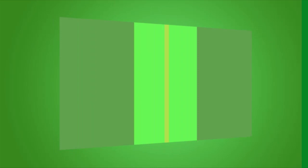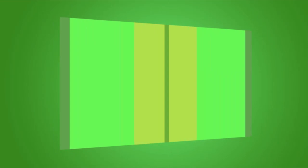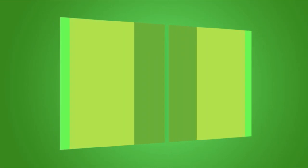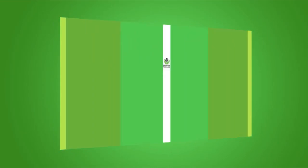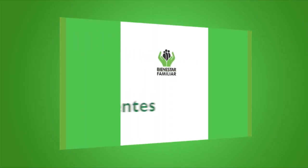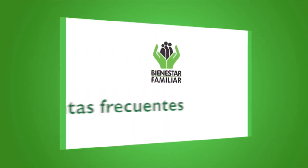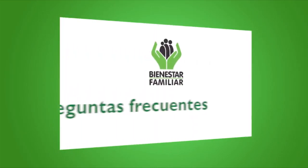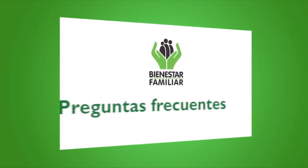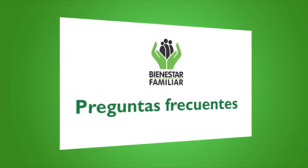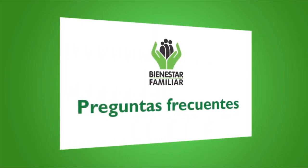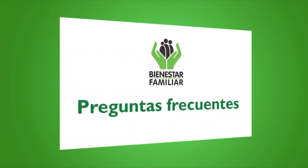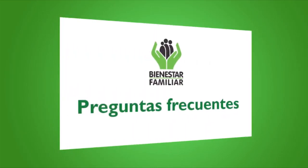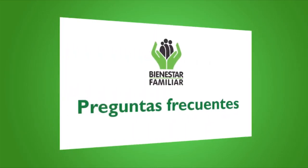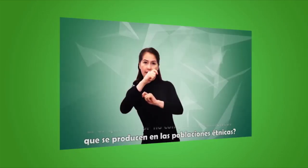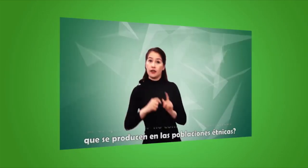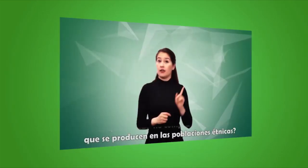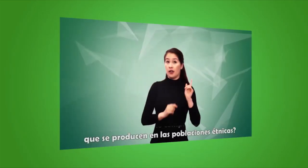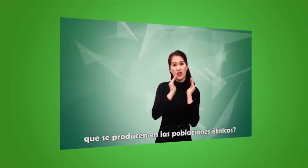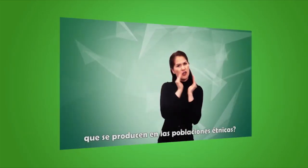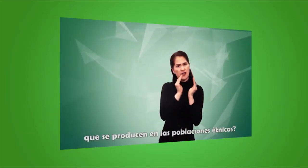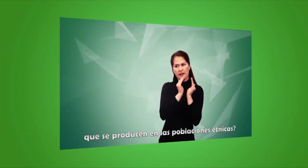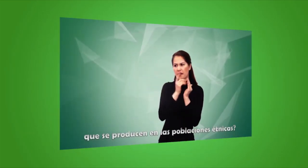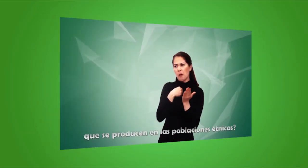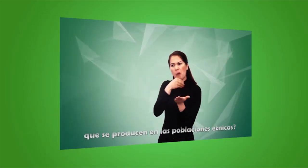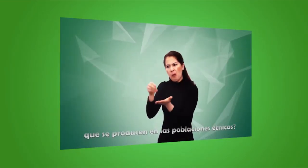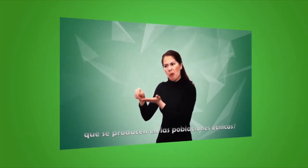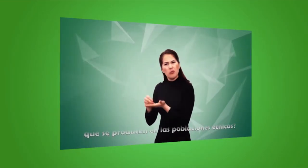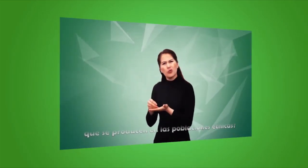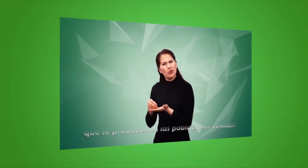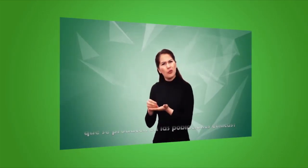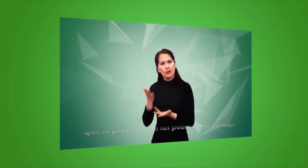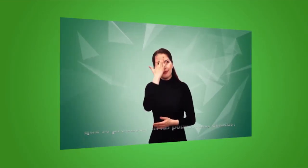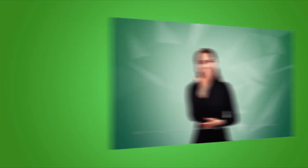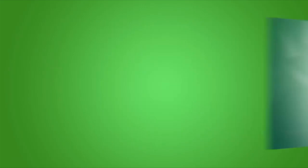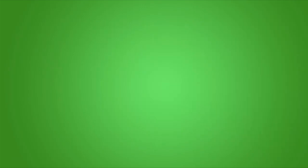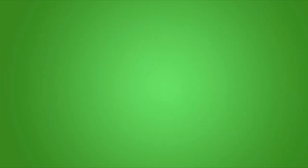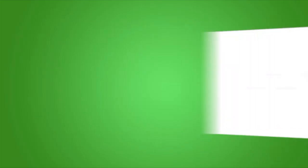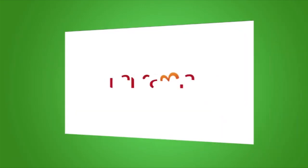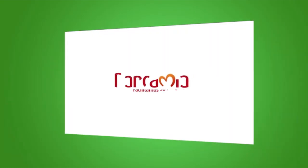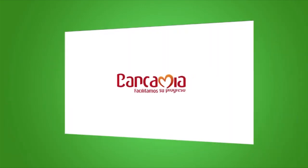Ofrecer infraestructura y espacios de comunicación e información accesible es otro de nuestros compromisos.